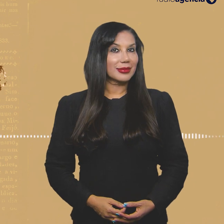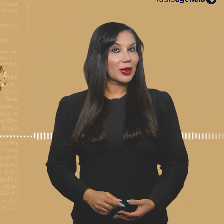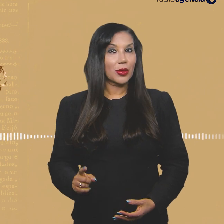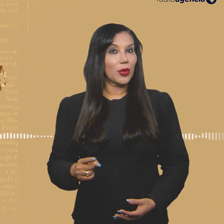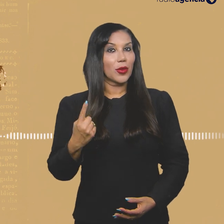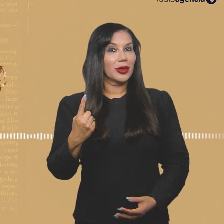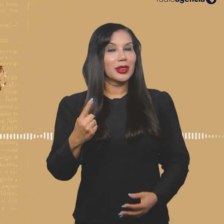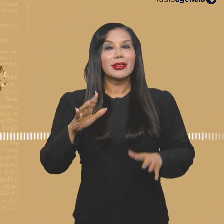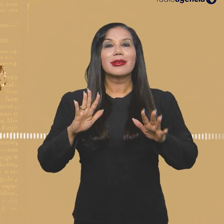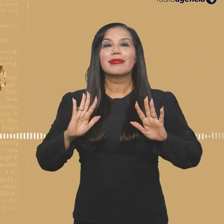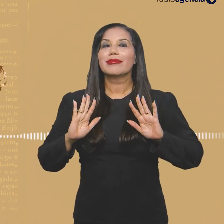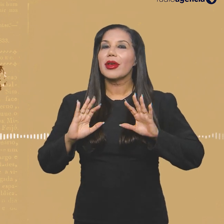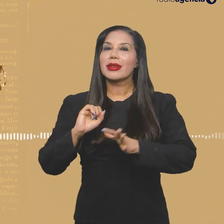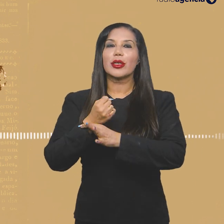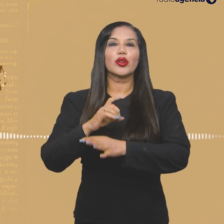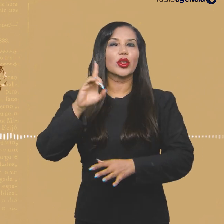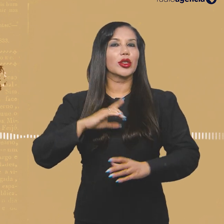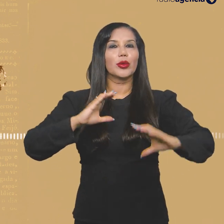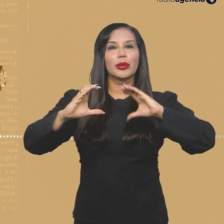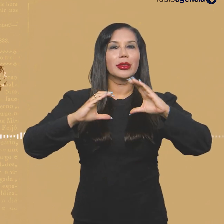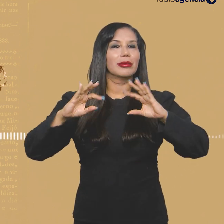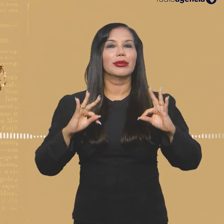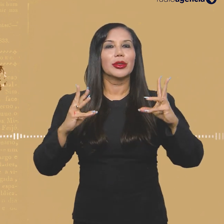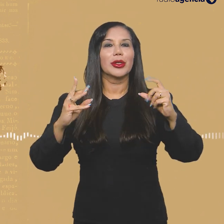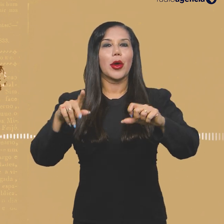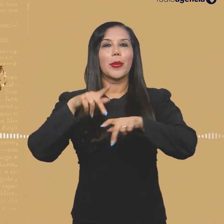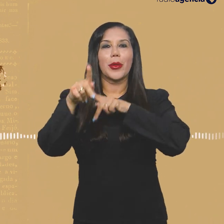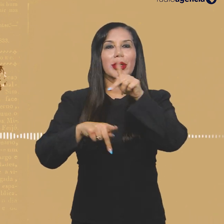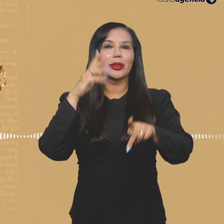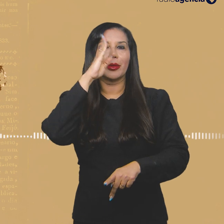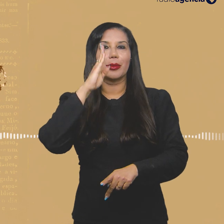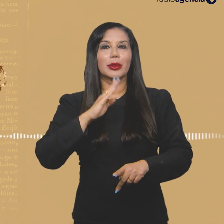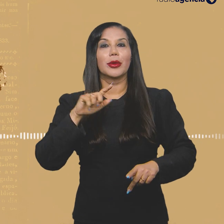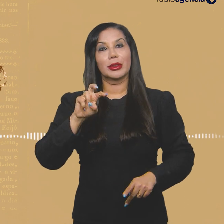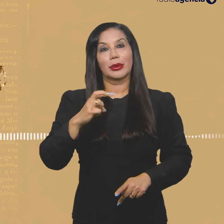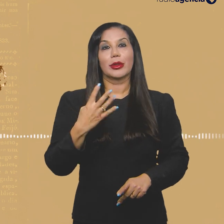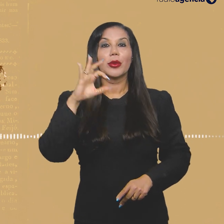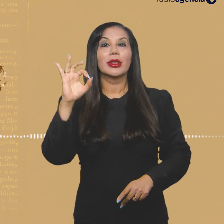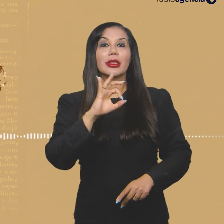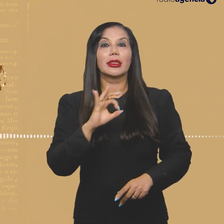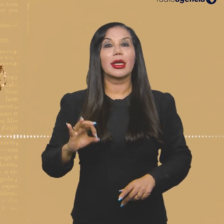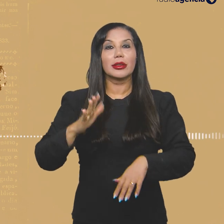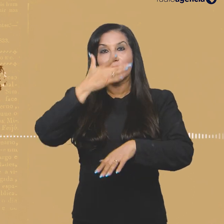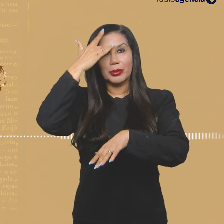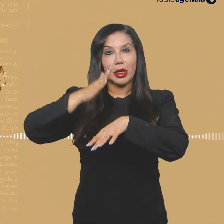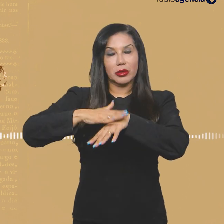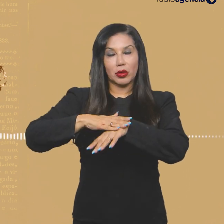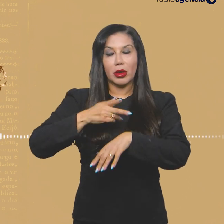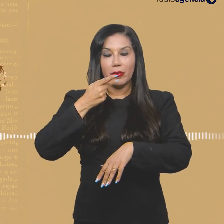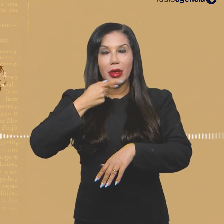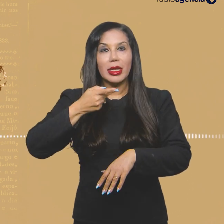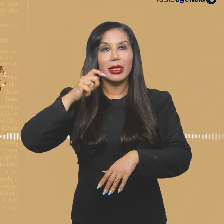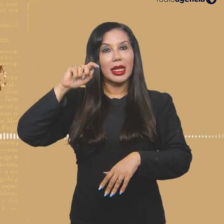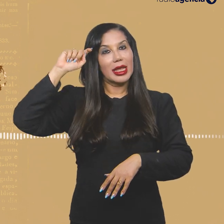1. Garantir o direito à comunicação da maior parte da população brasileira, composta em 54%